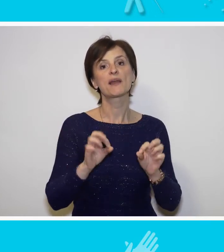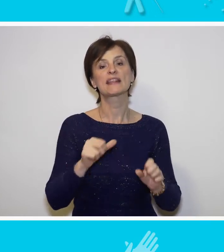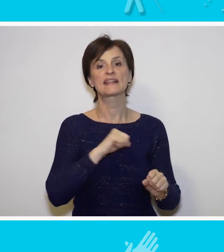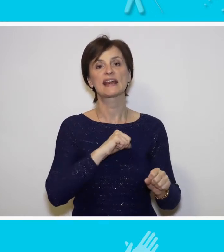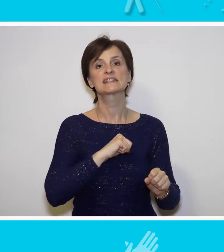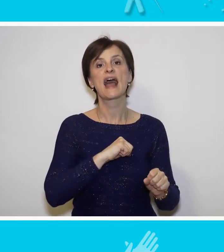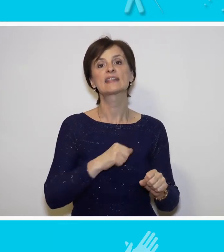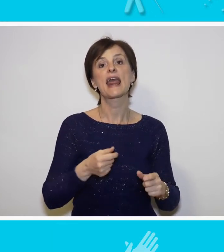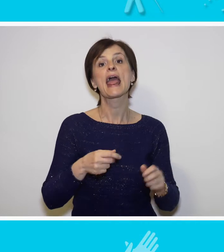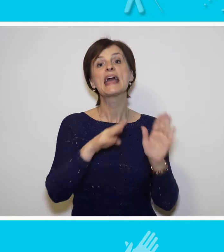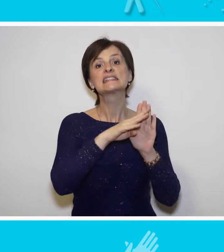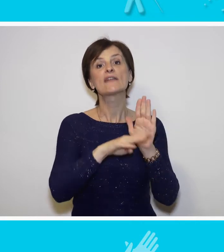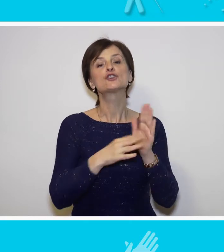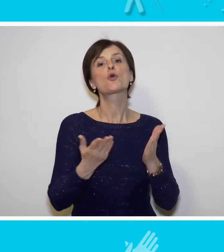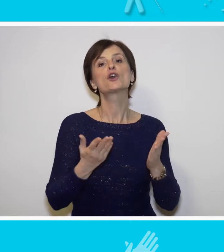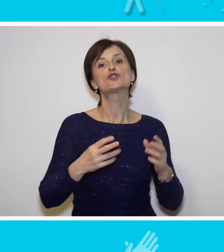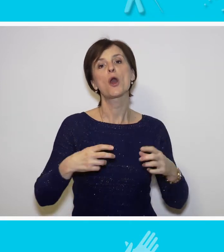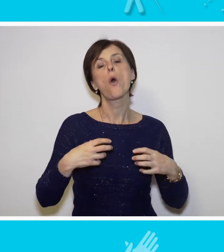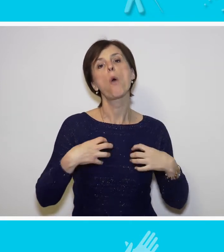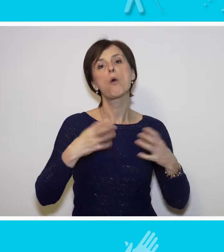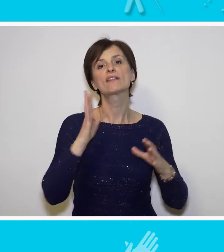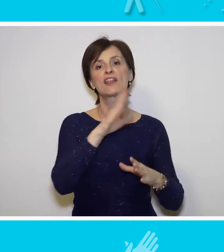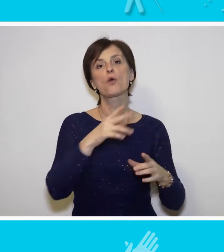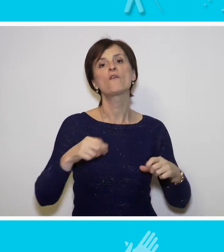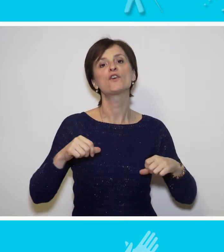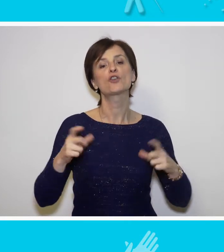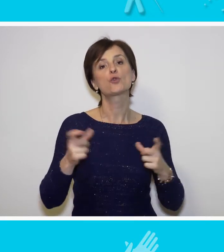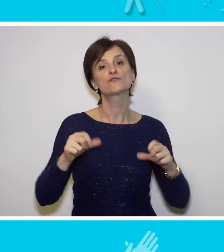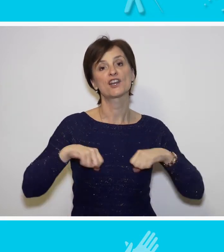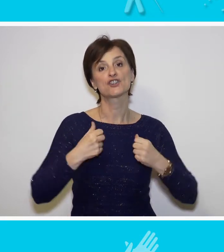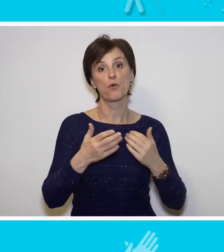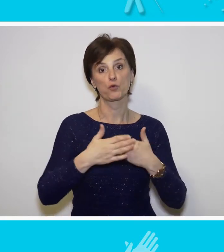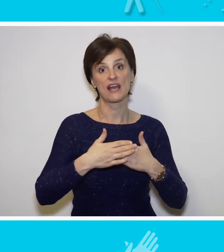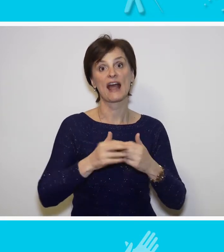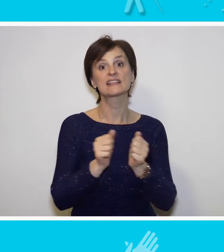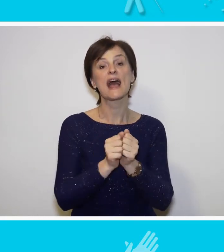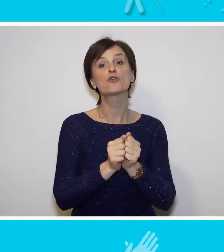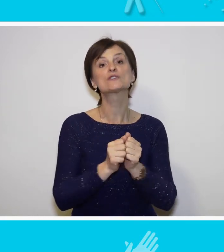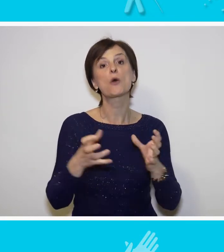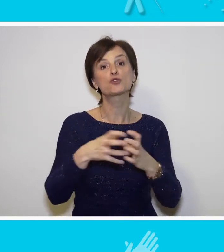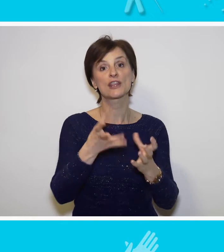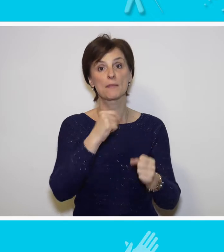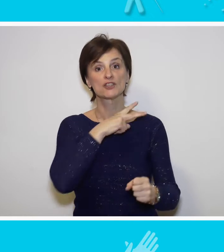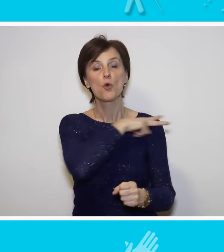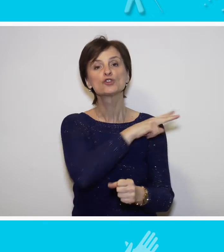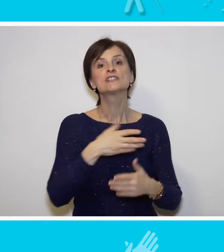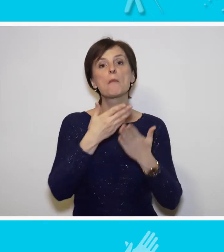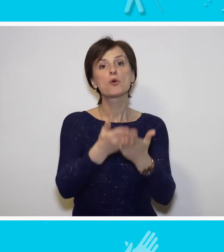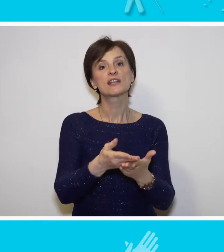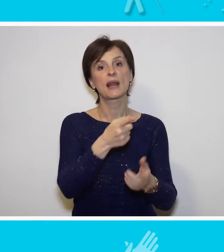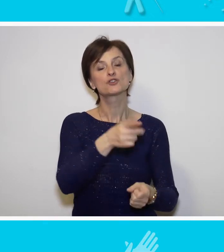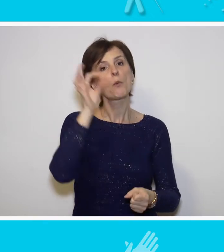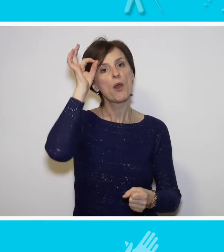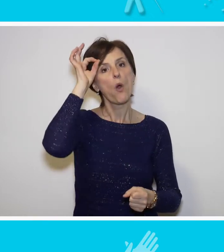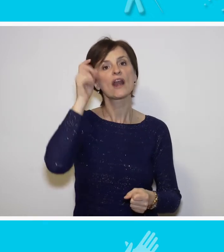interesantne sadržaje koji će obogatiti njihov društveni život. U saradnji sa udruženjem iz Užica posetili su